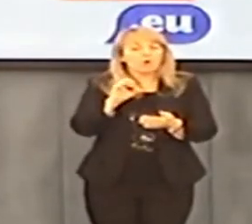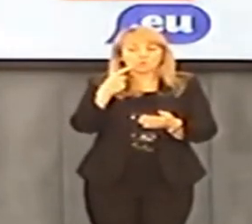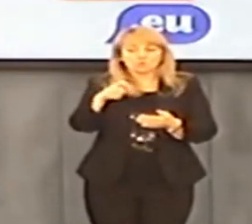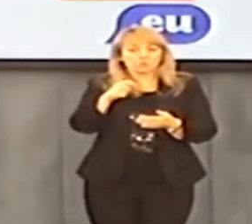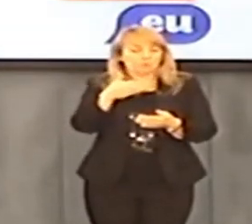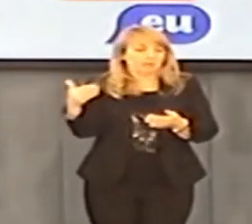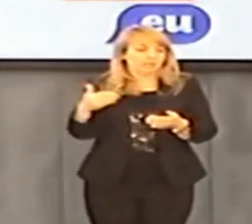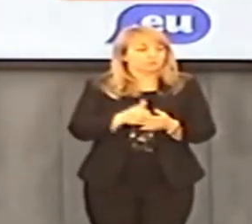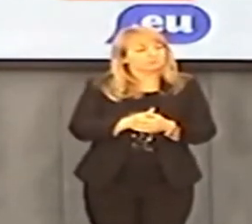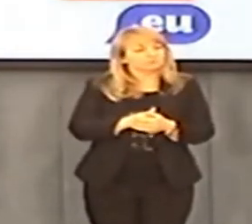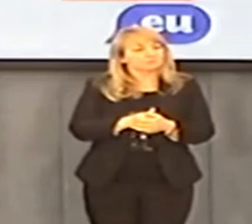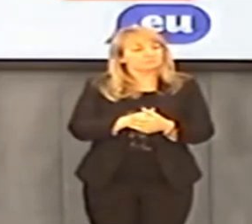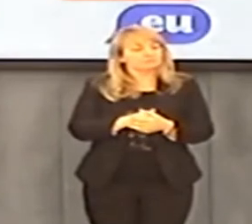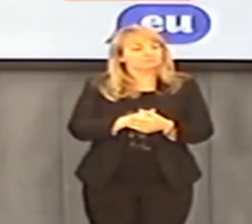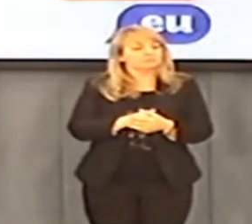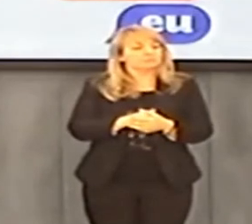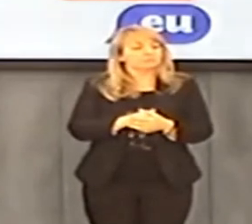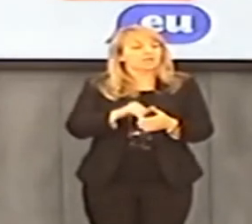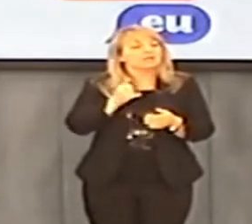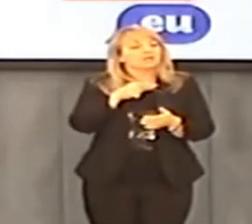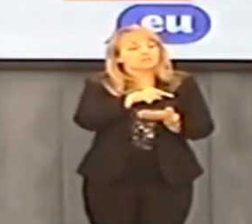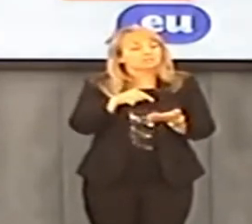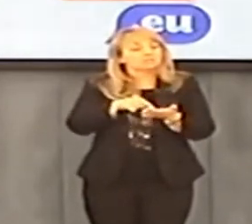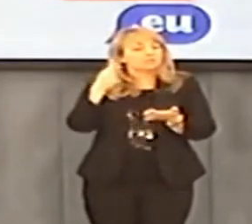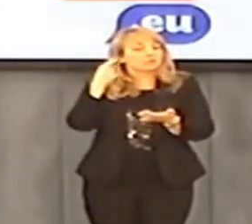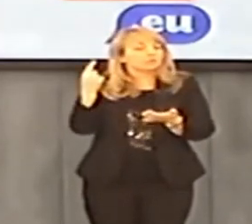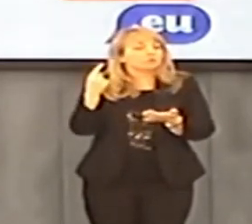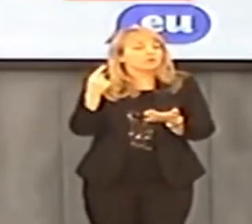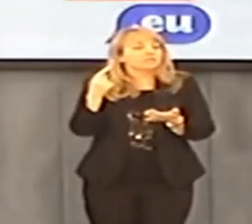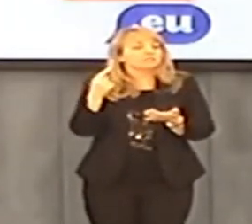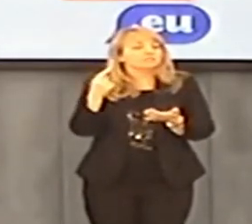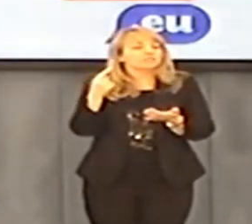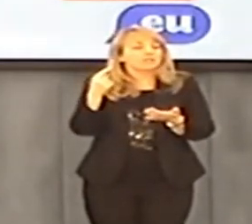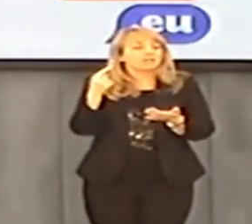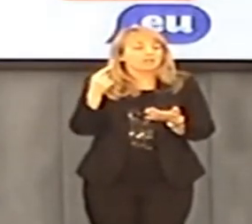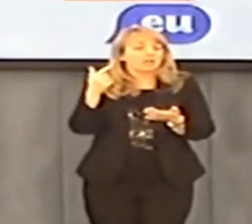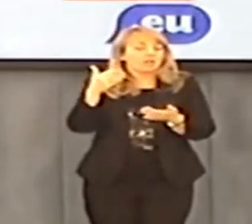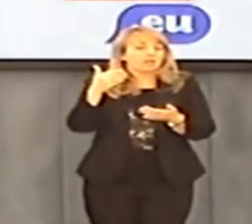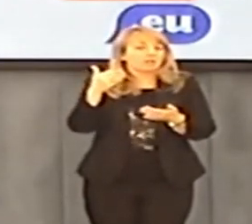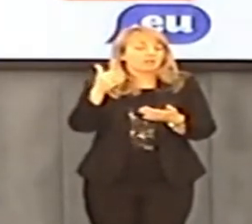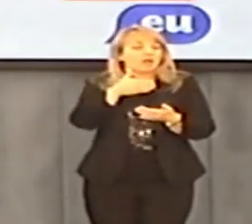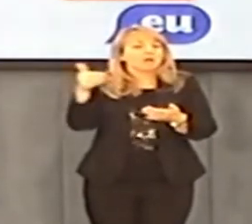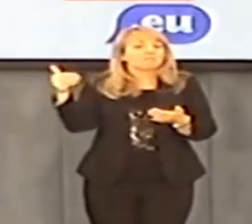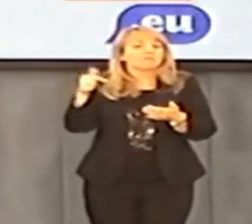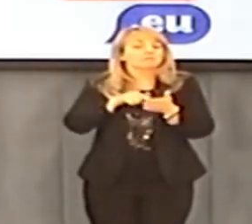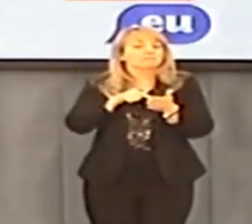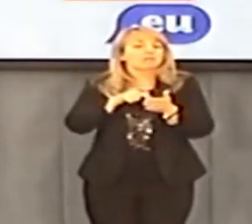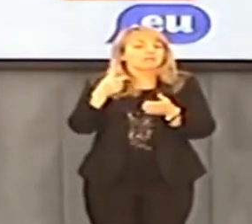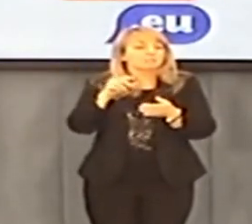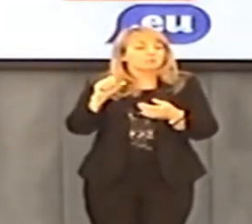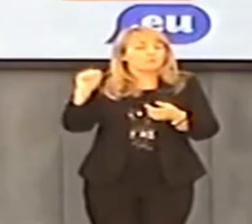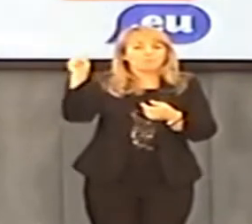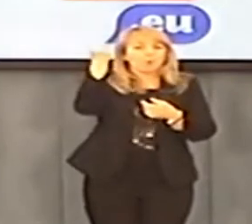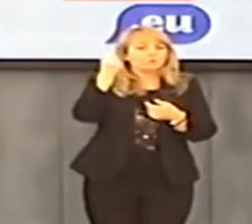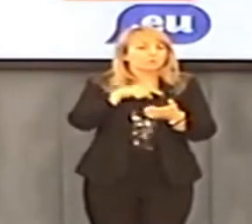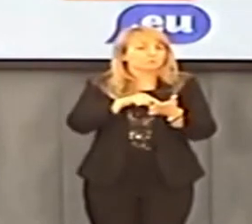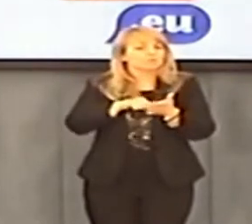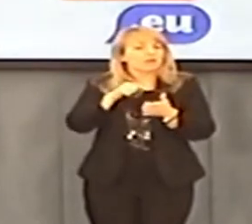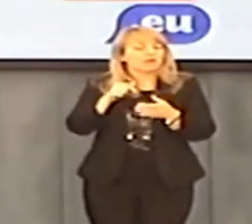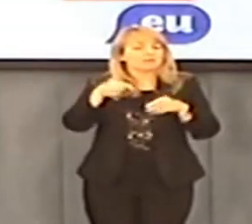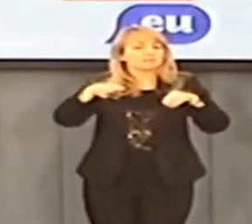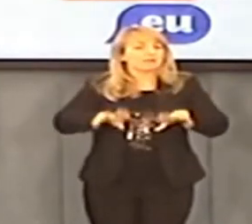oświadczenie. Chodzi o te 100 miliardów. To jeszcze ostatnia kwestia. Jak Pan, Panowie odebraliście apel do wicepremiera